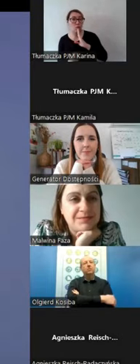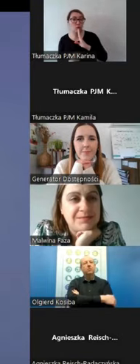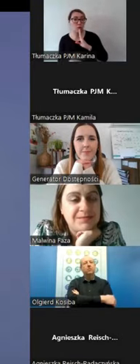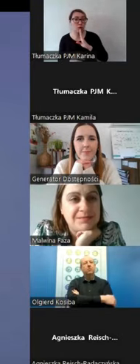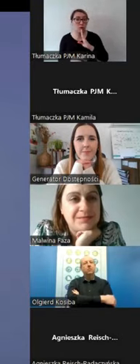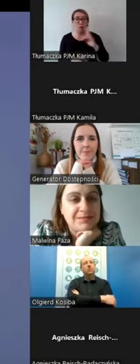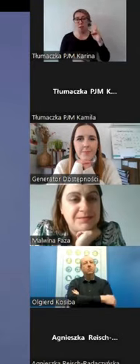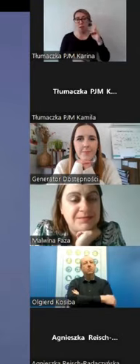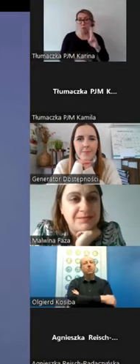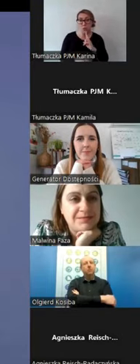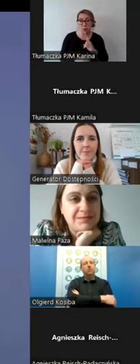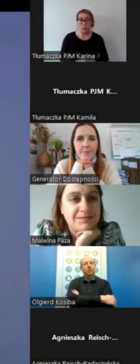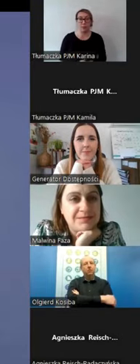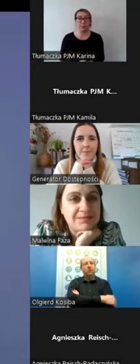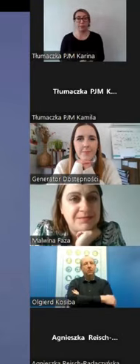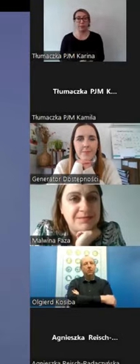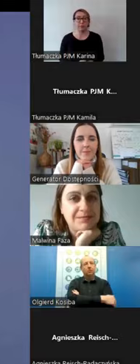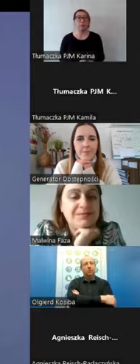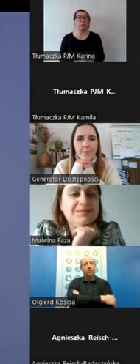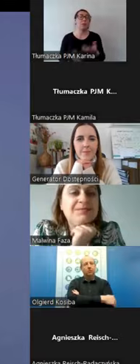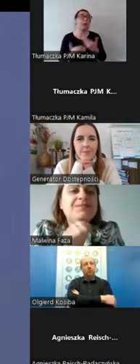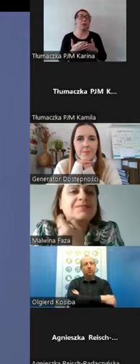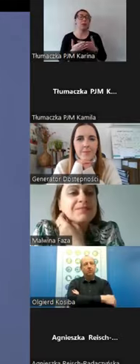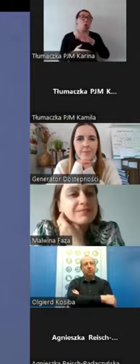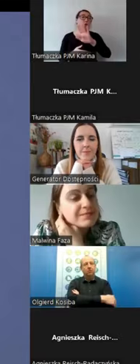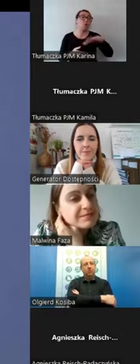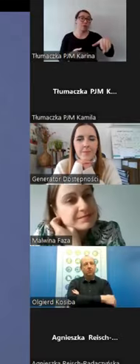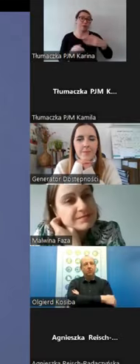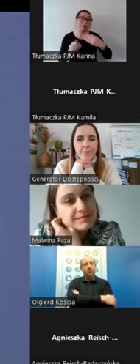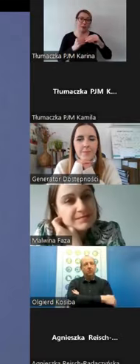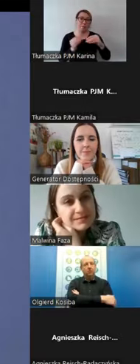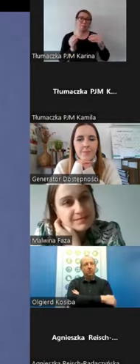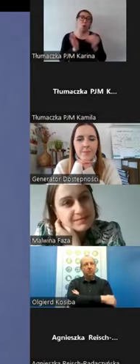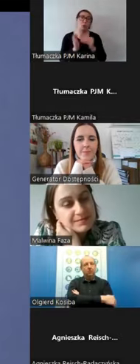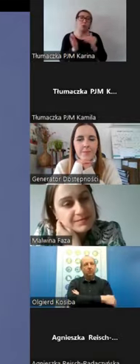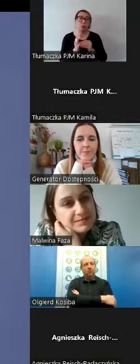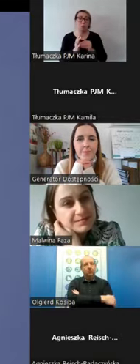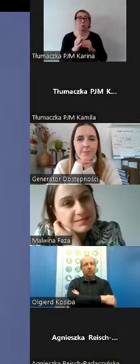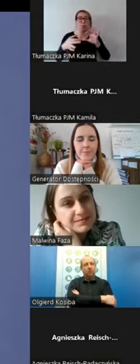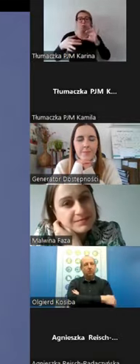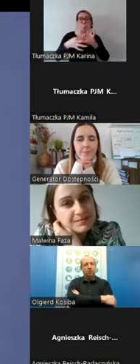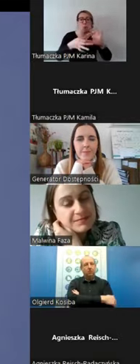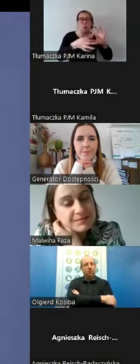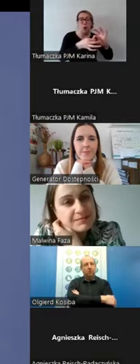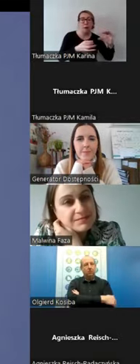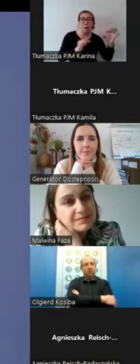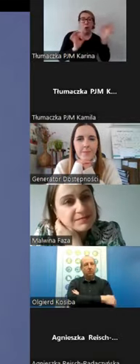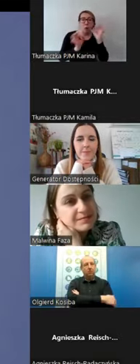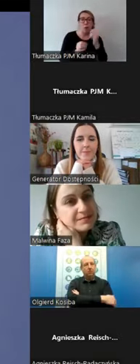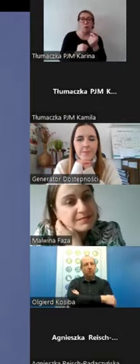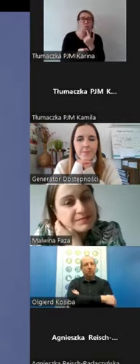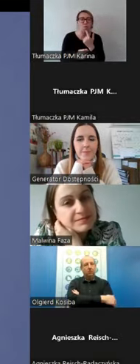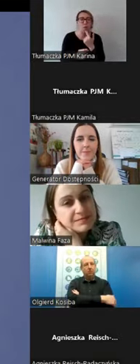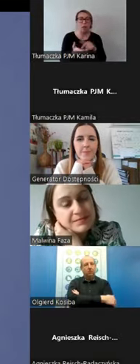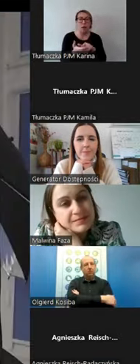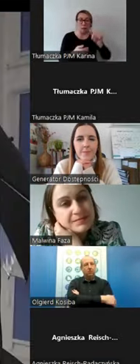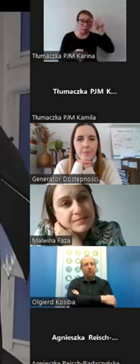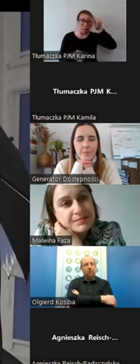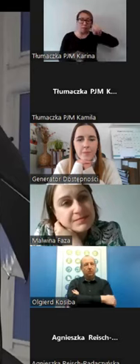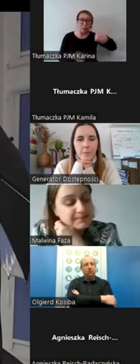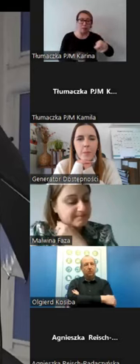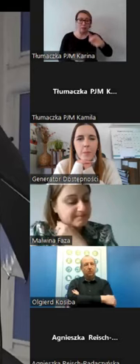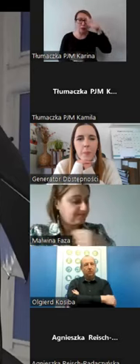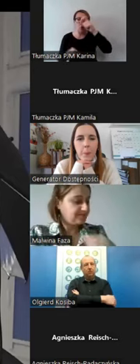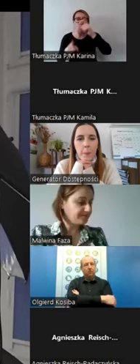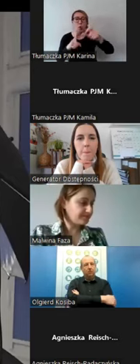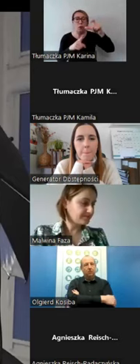niesłyszących. Ponieważ te dzieci najbardziej potrzebują etykietyzacji, potrzebują informacji o tym, jak nazywa się poszczególne